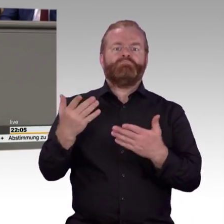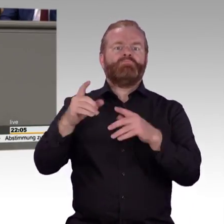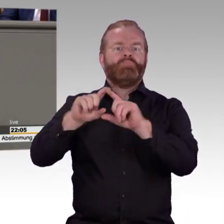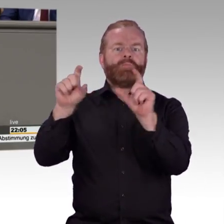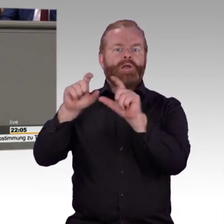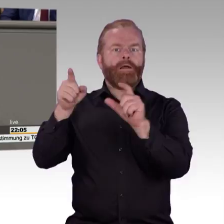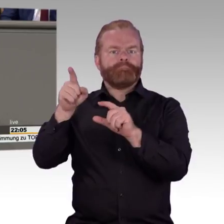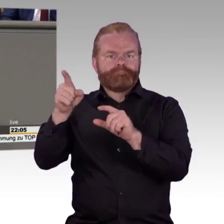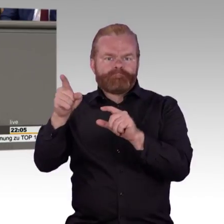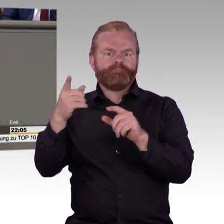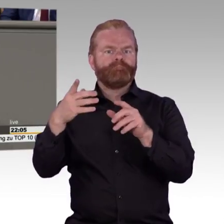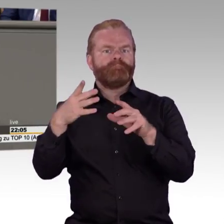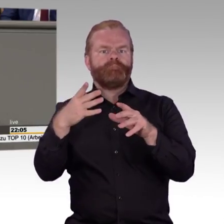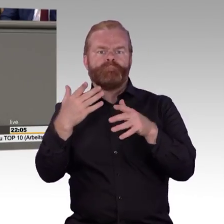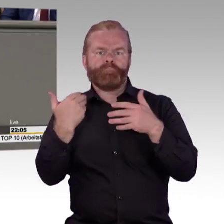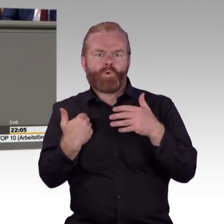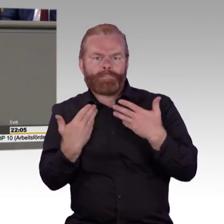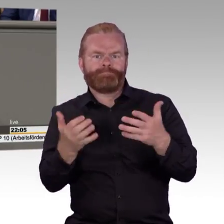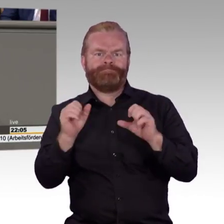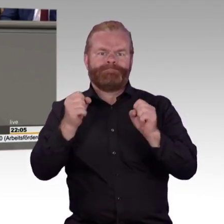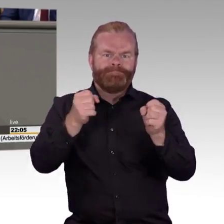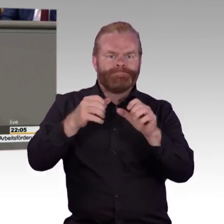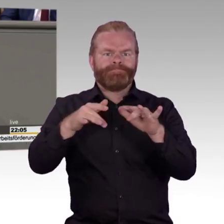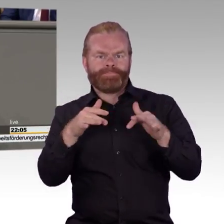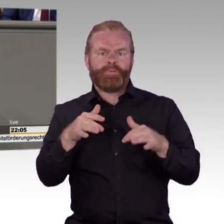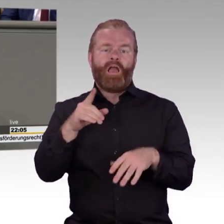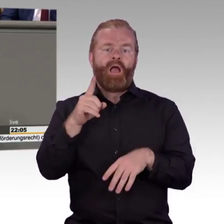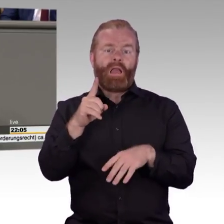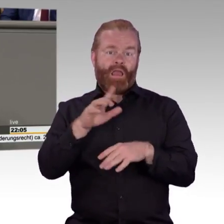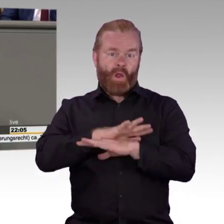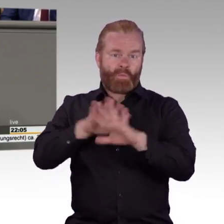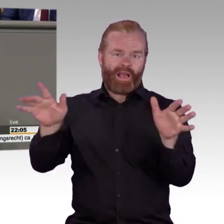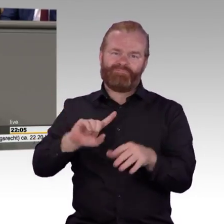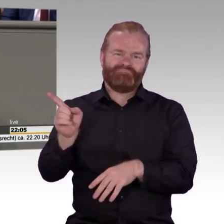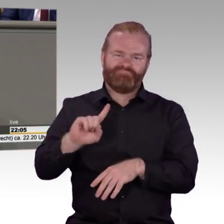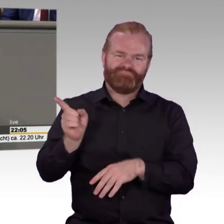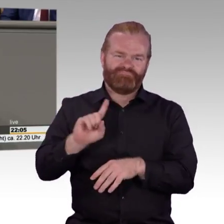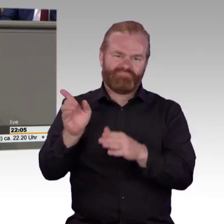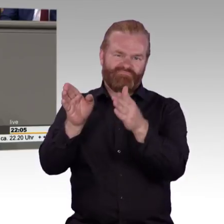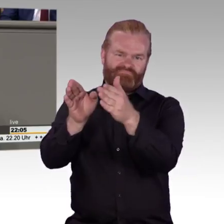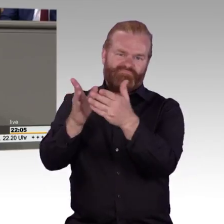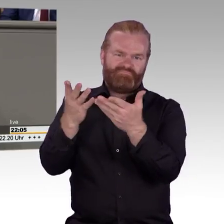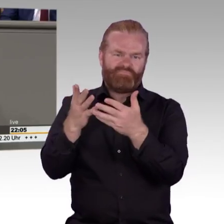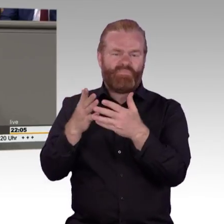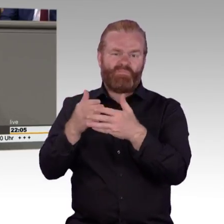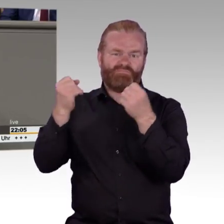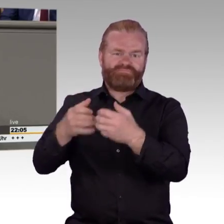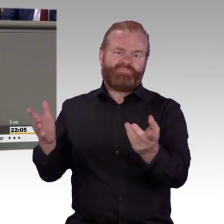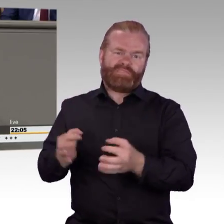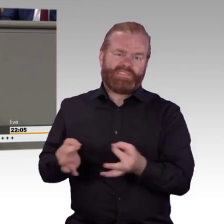ich nenne Österreich und andere Länder. Auch das ist wirklich peinlich. Ich hätte jetzt gerne doch ganz viel gesagt,